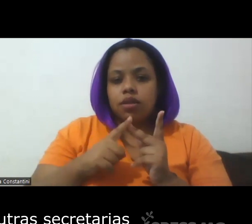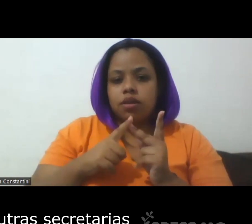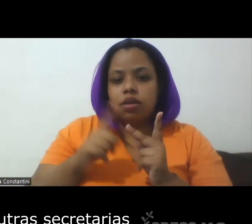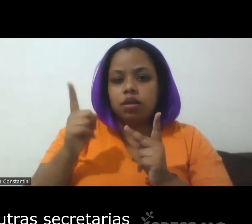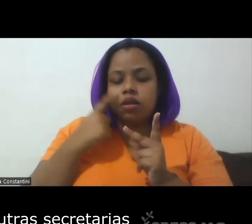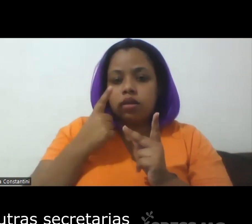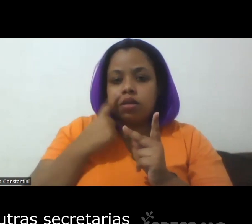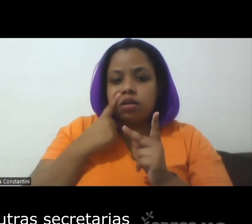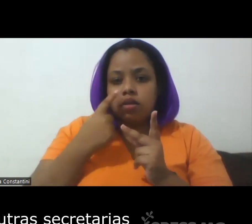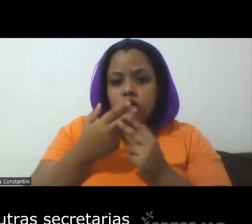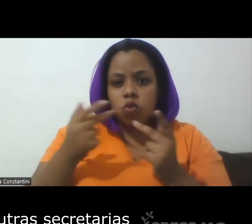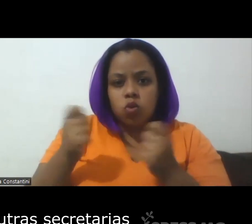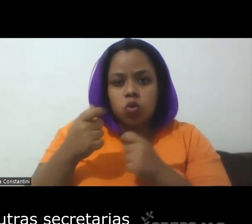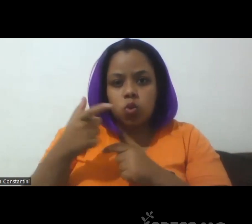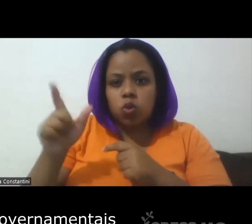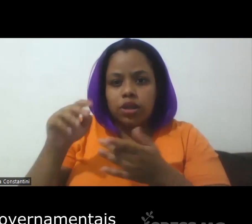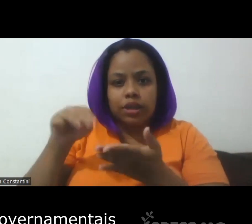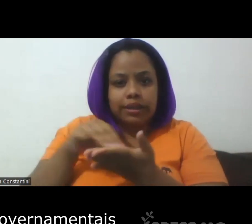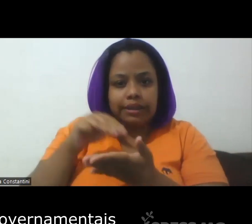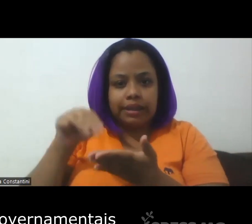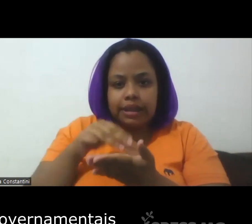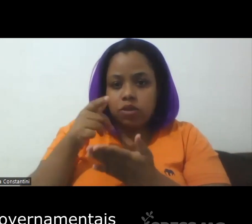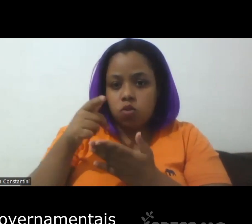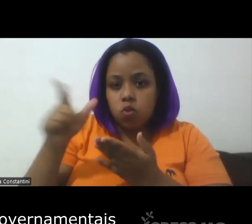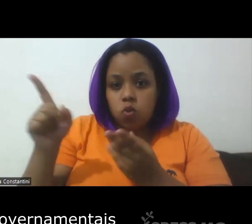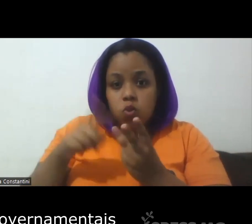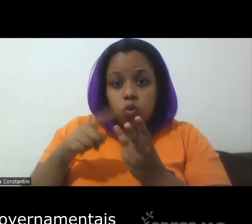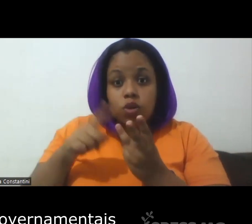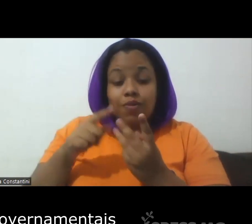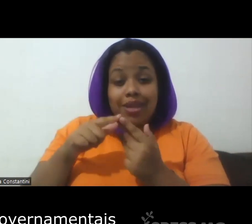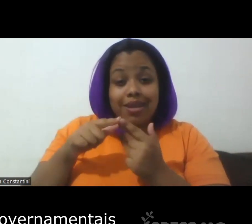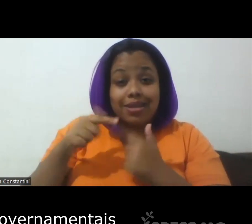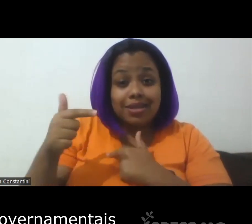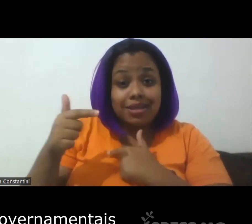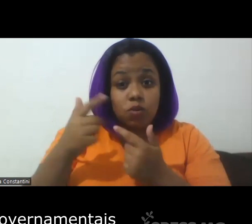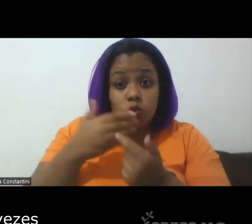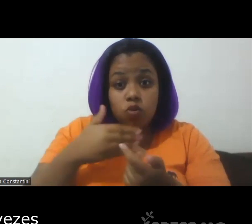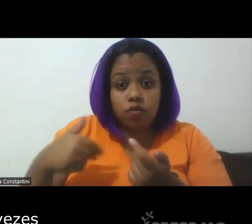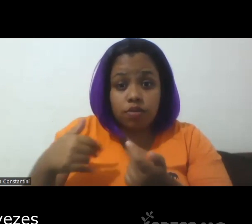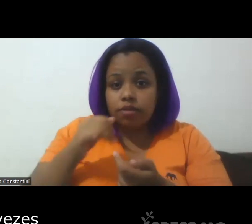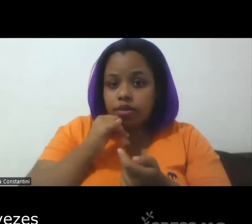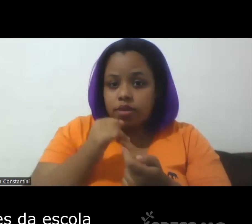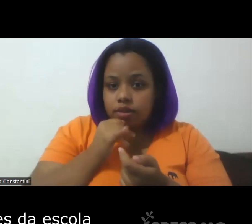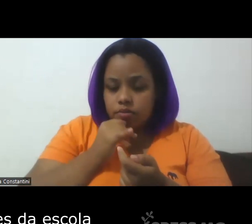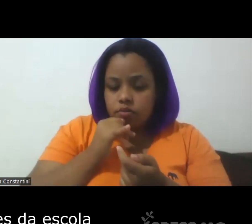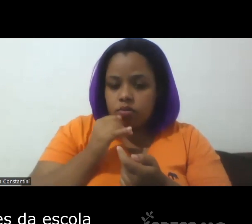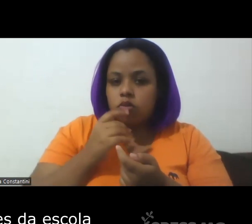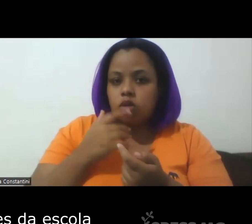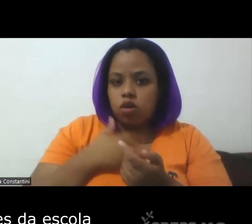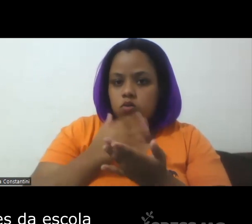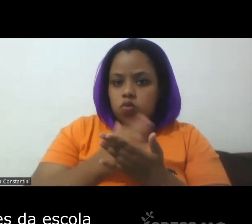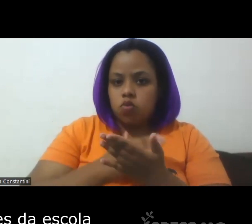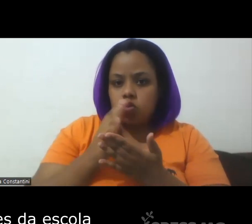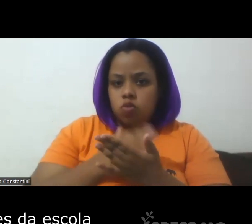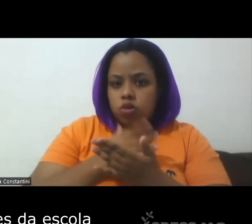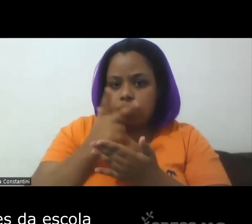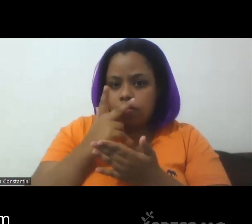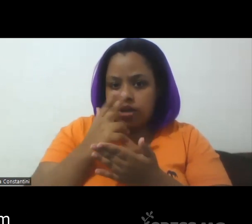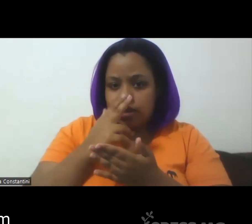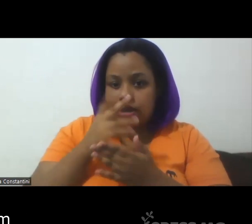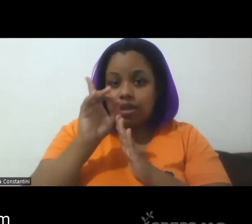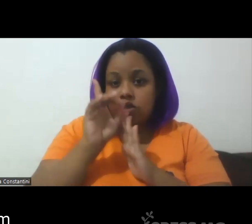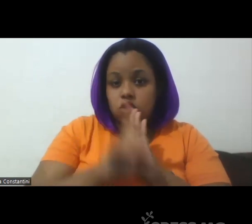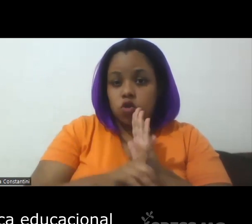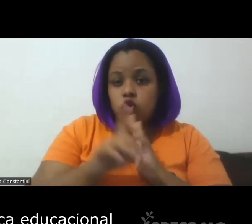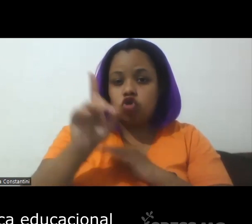demandas né de outras secretarias né de outras ações governamentais né muitas vezes pegam diretores da escola